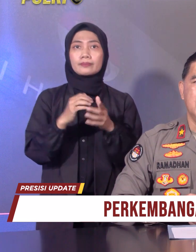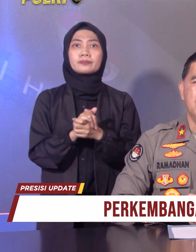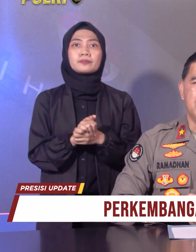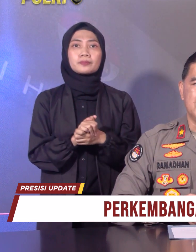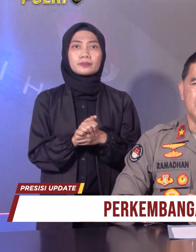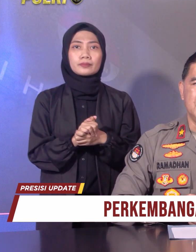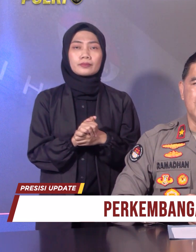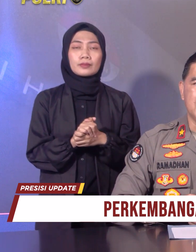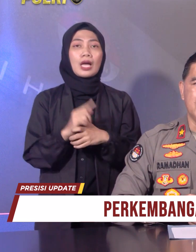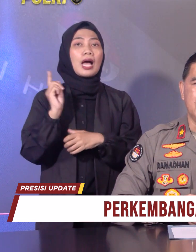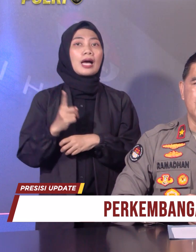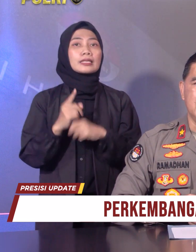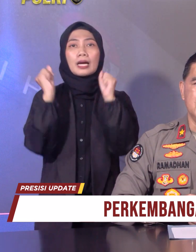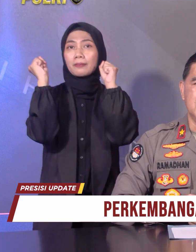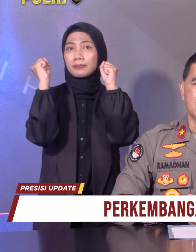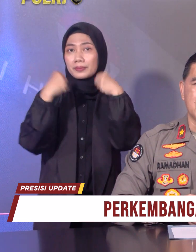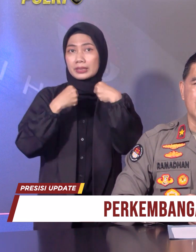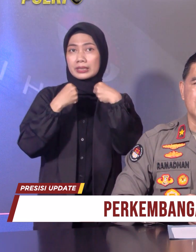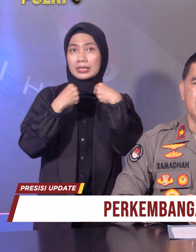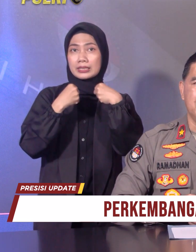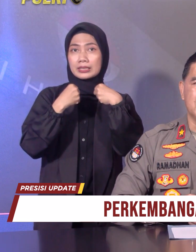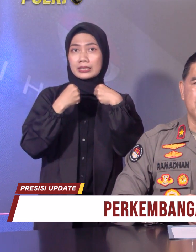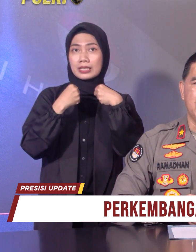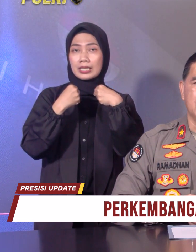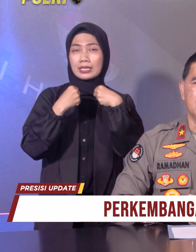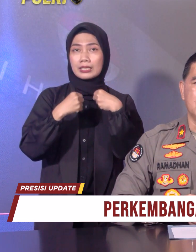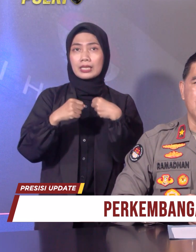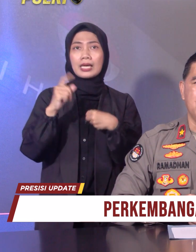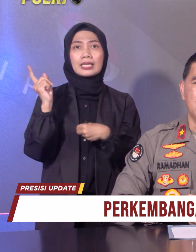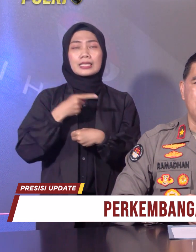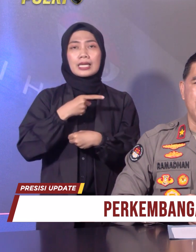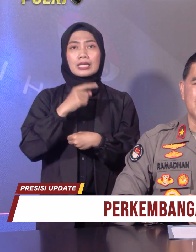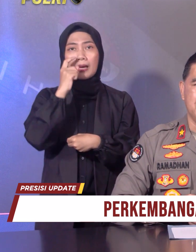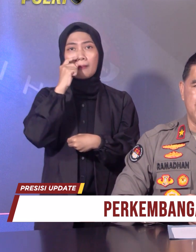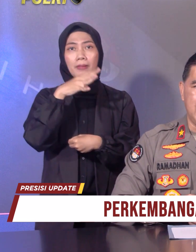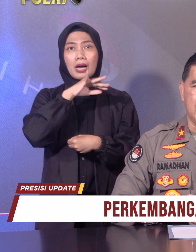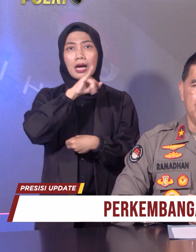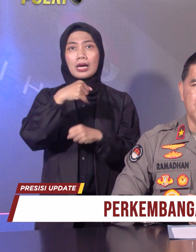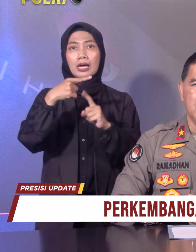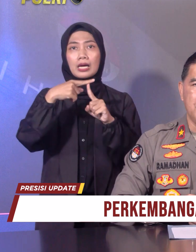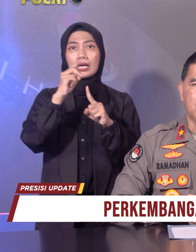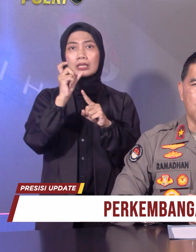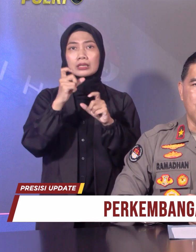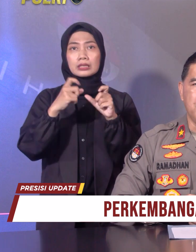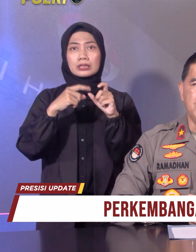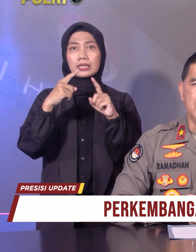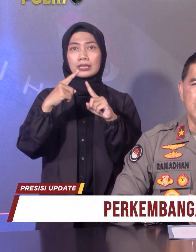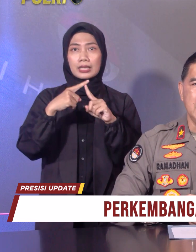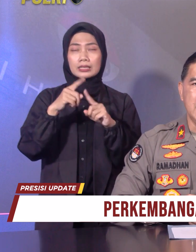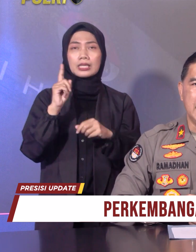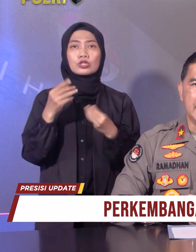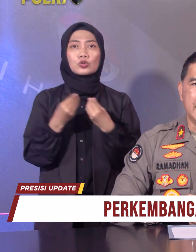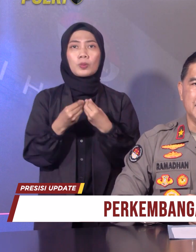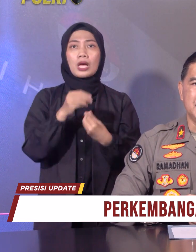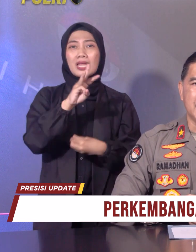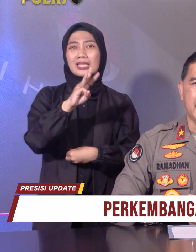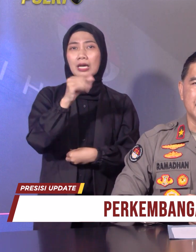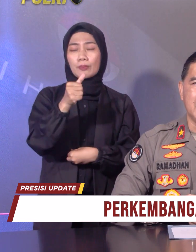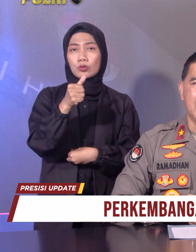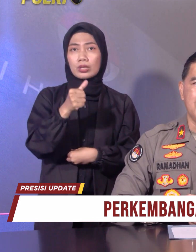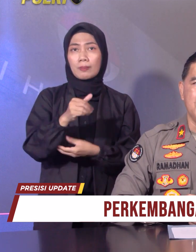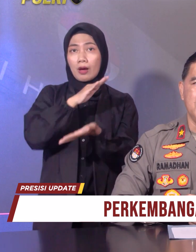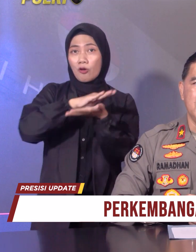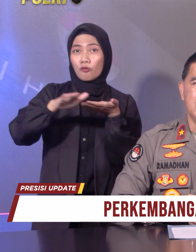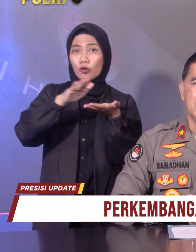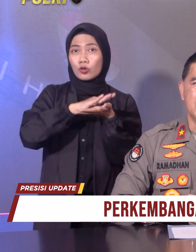Perjanjian Kredit J Trust Investment, 36 eksemplar. Potokopi legalisir